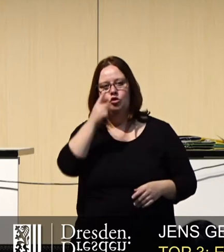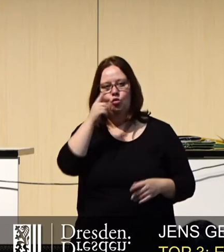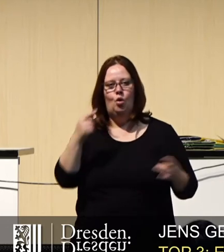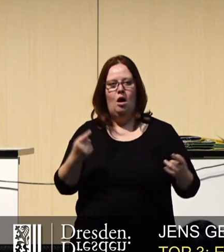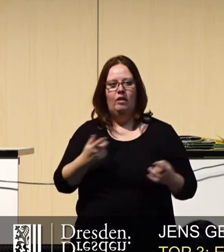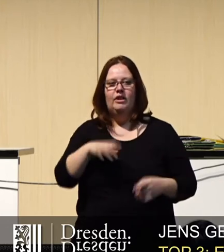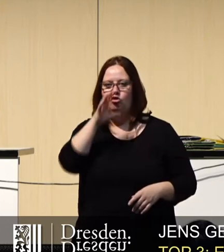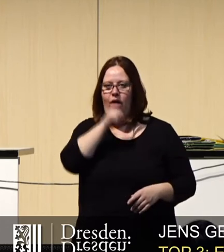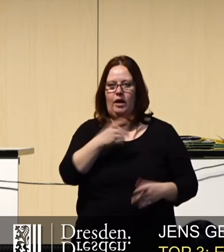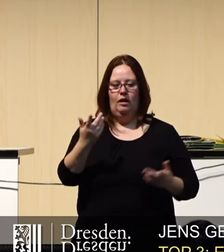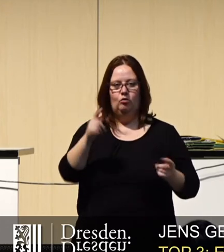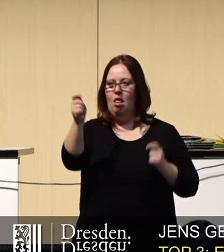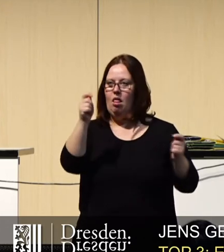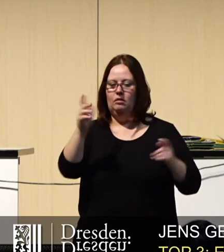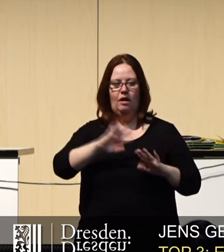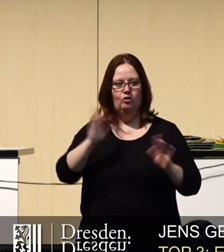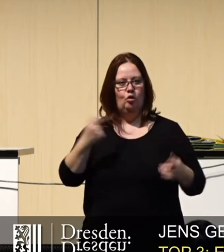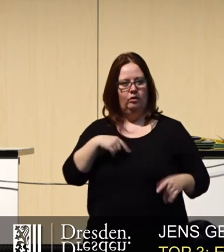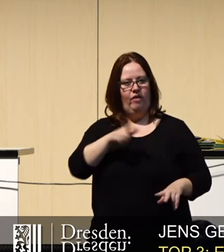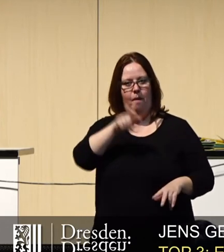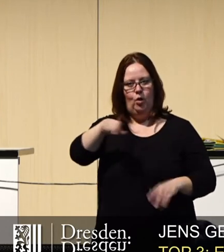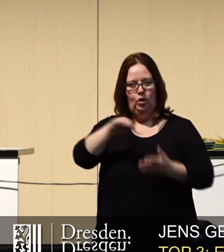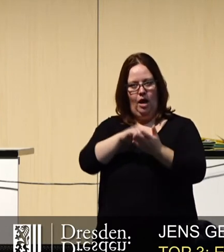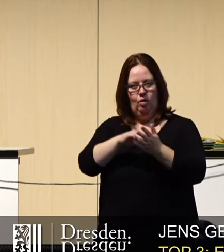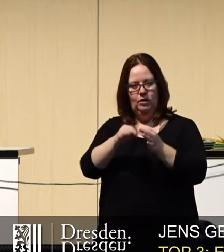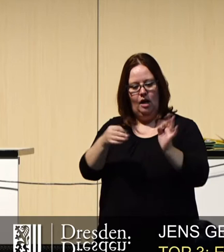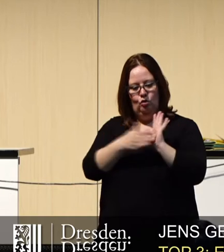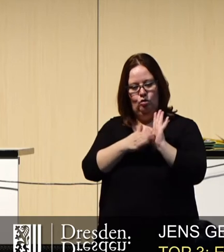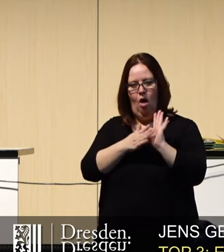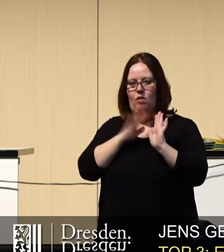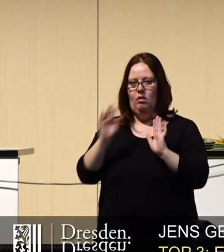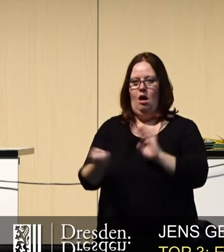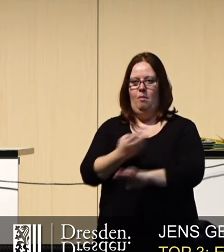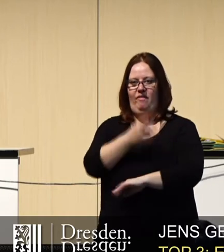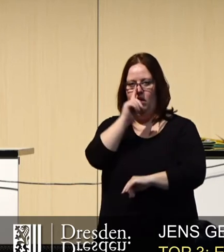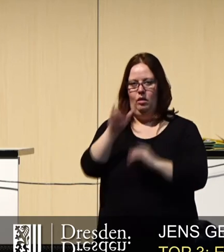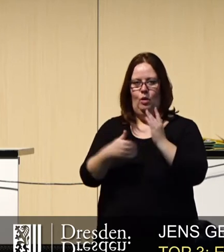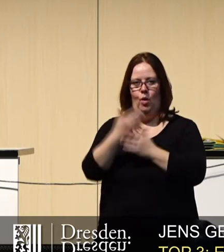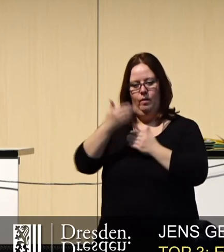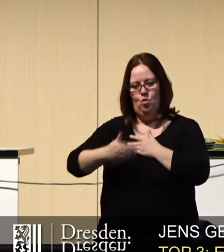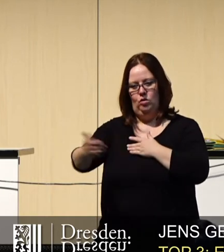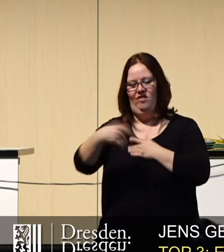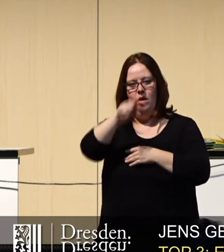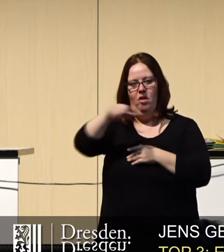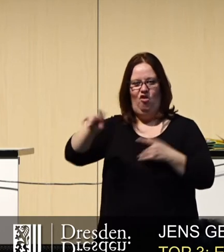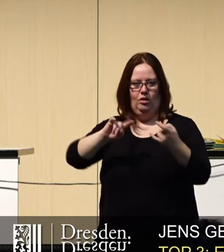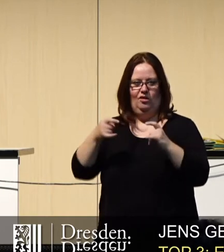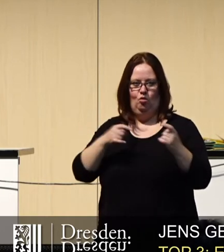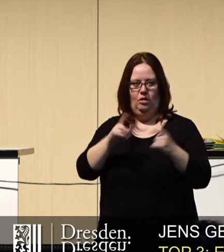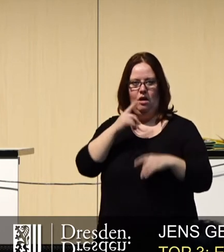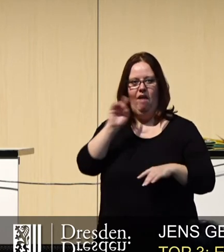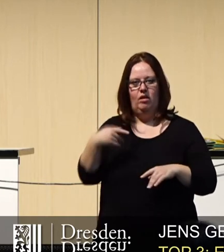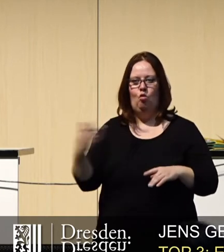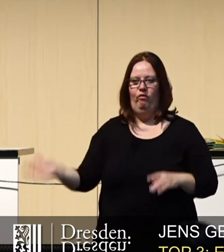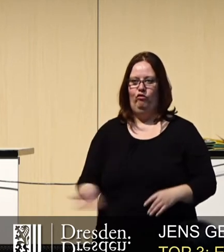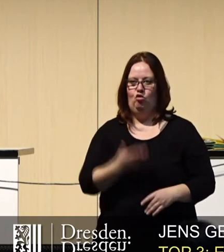Feigenblätter vorhalten und sagen, wir haben eine Bürgerbeteiligungssatzung und pfeifen dann drauf, wenn neue Dinge, die in der Bevölkerung diskutiert werden, einfach